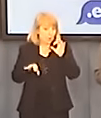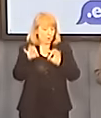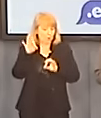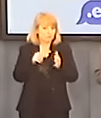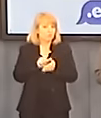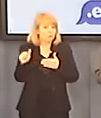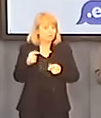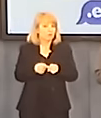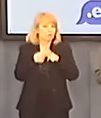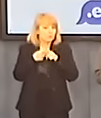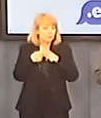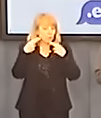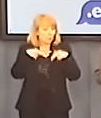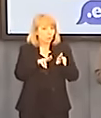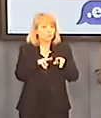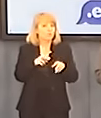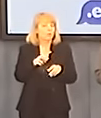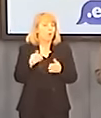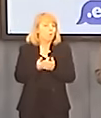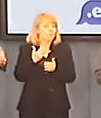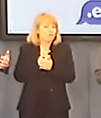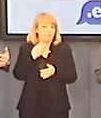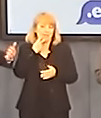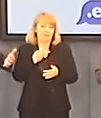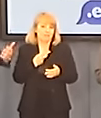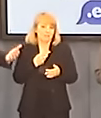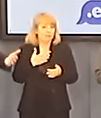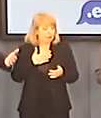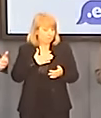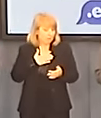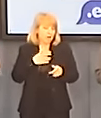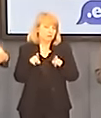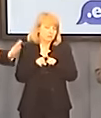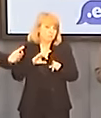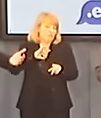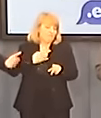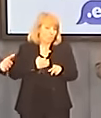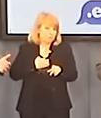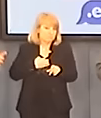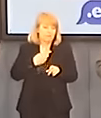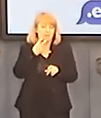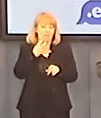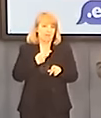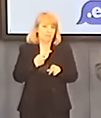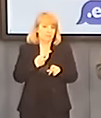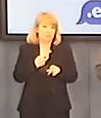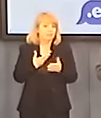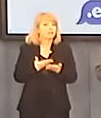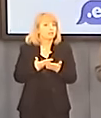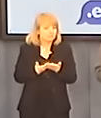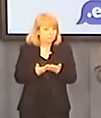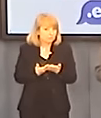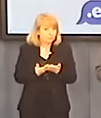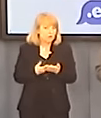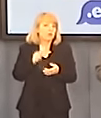jest współdziałowcami odnawialnych źródeł energii. To znaczy ma swoje udziały albo ma własne źródła albo jest współdziałowcami. Co to znaczy? To znaczy, że Angela